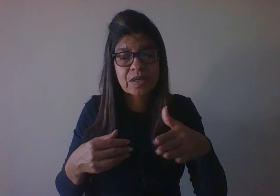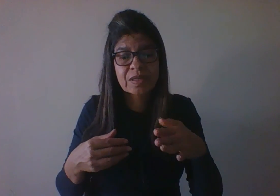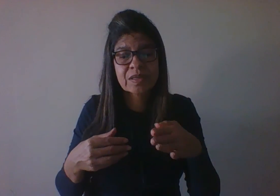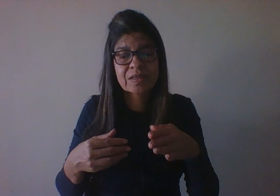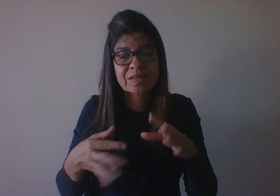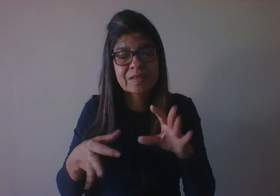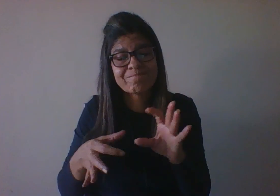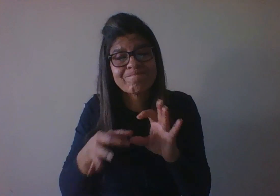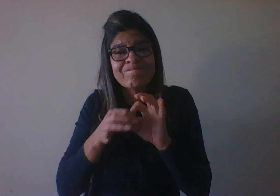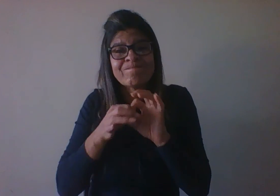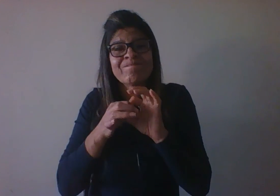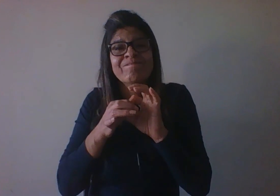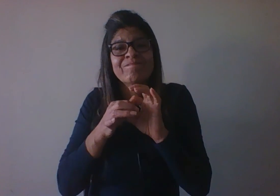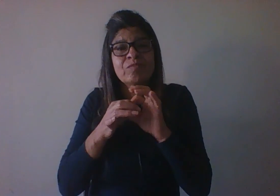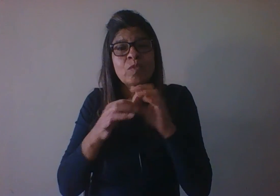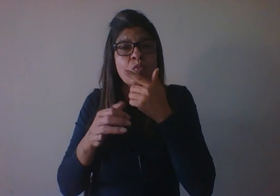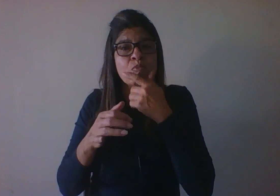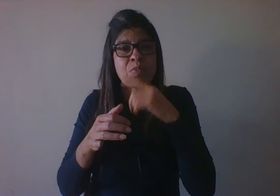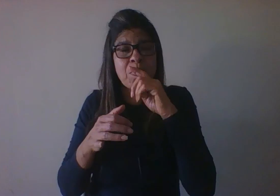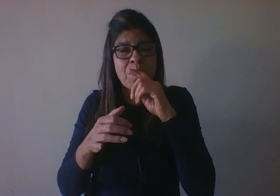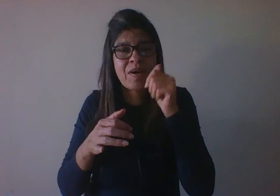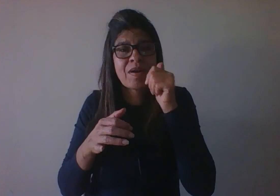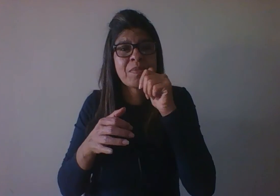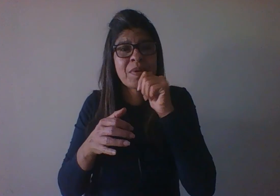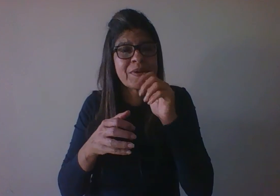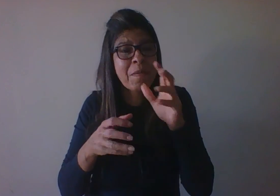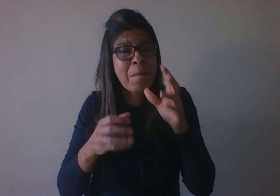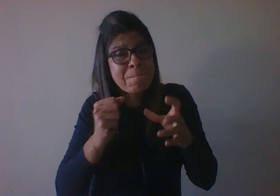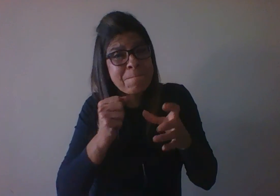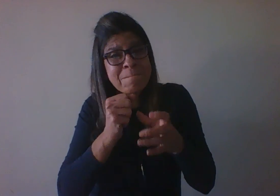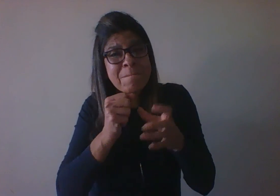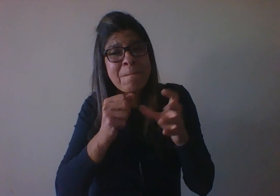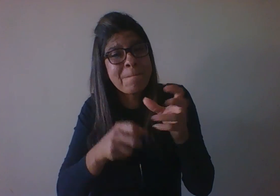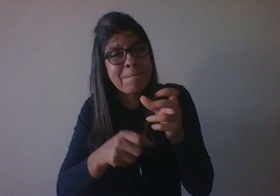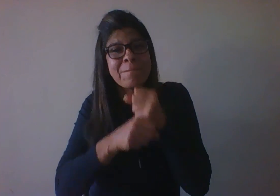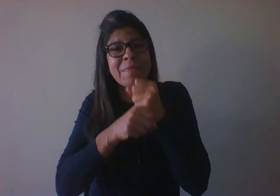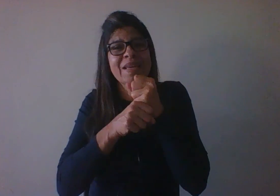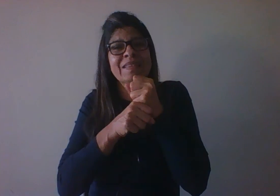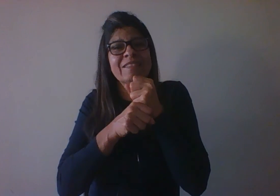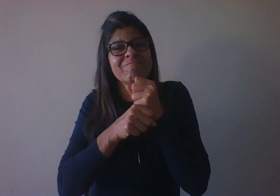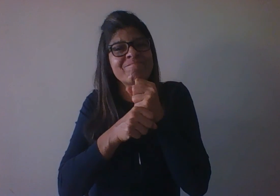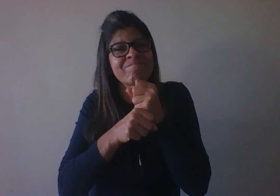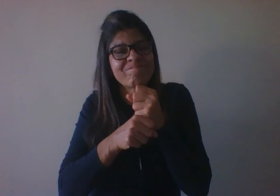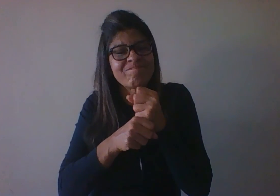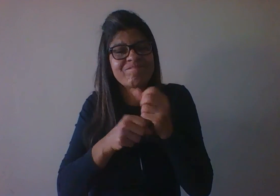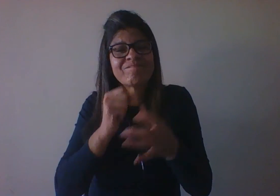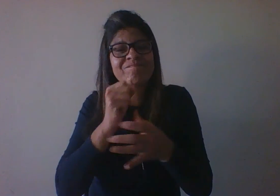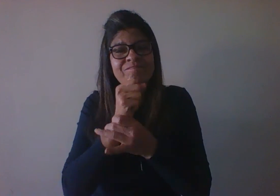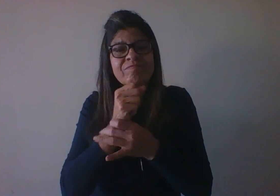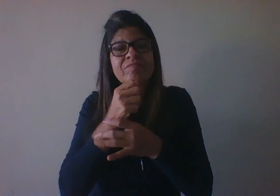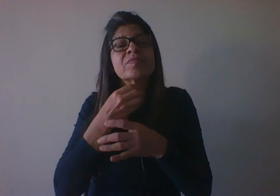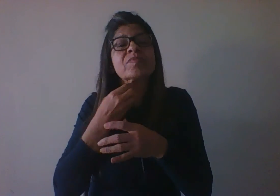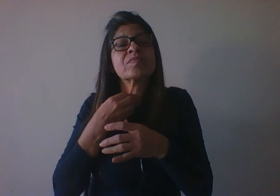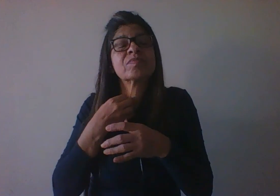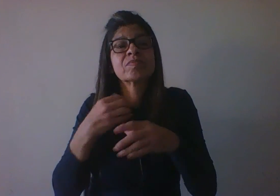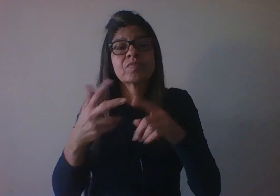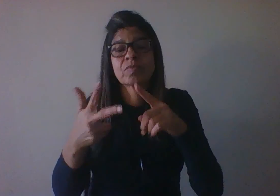existem ou não, que é a noção de permanência de objeto, de Piaget. O estágio 2, que é o da autonomia versus da vergonha e